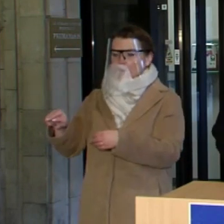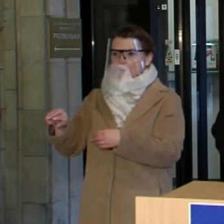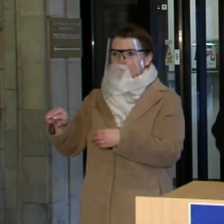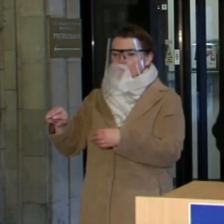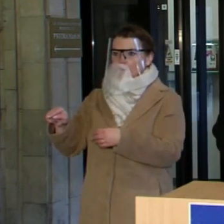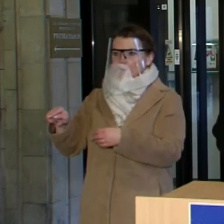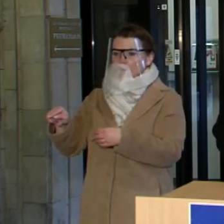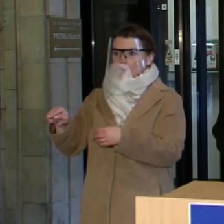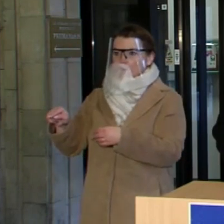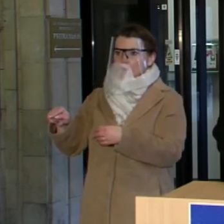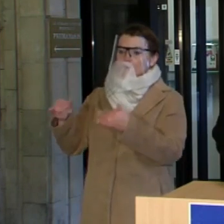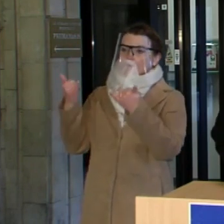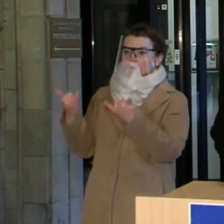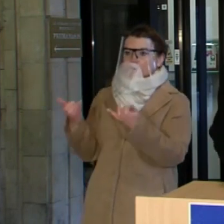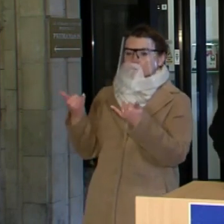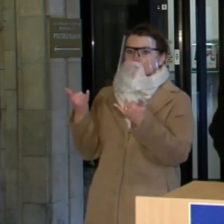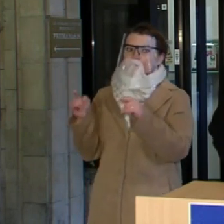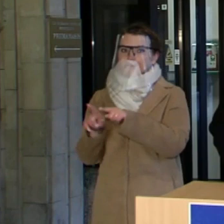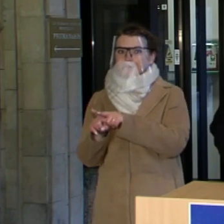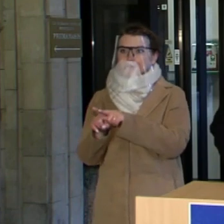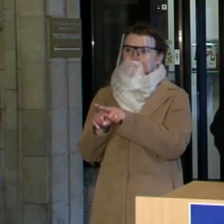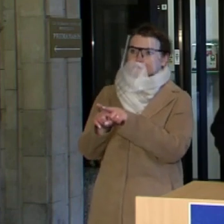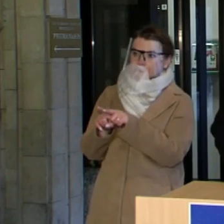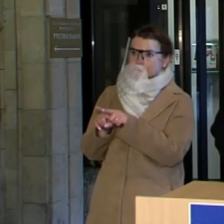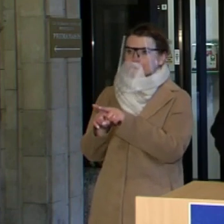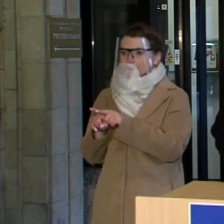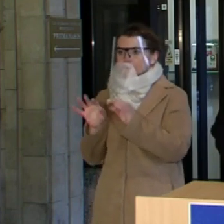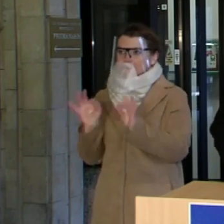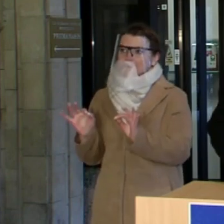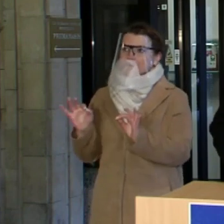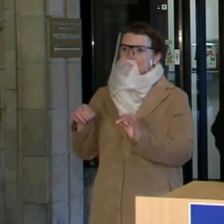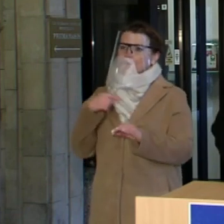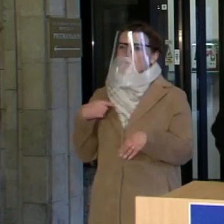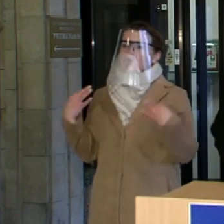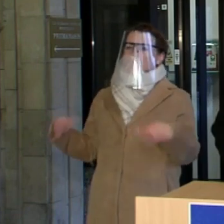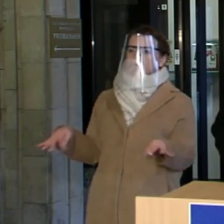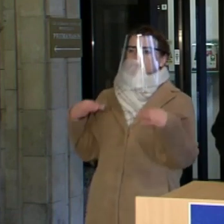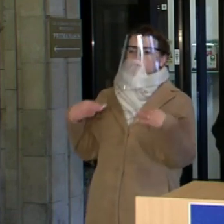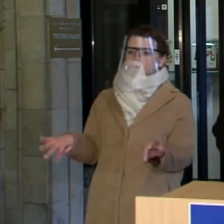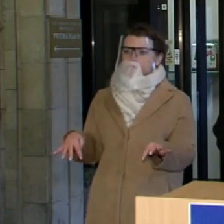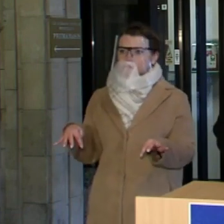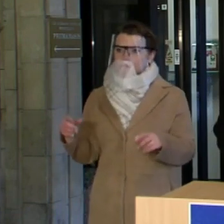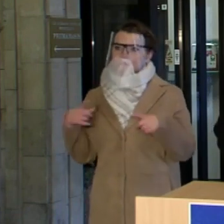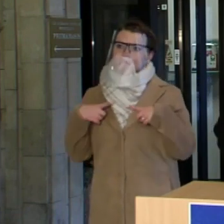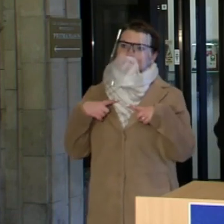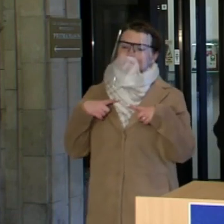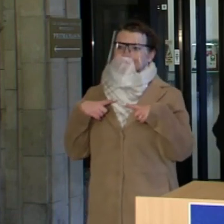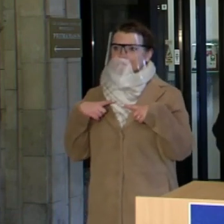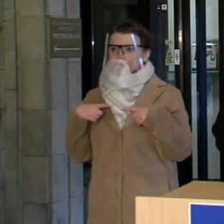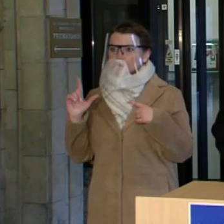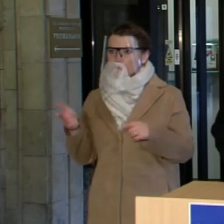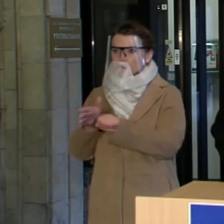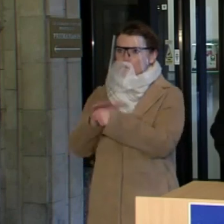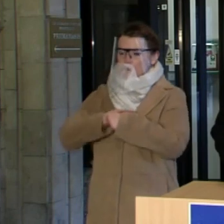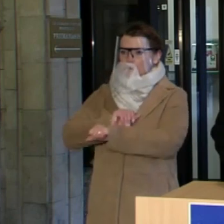na, šiek tiek, sakyčiau taip, šiek tiek per nelik atsipalaidavusi vertina koronaviruso